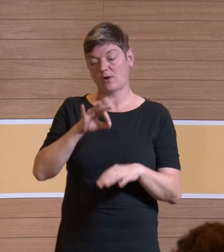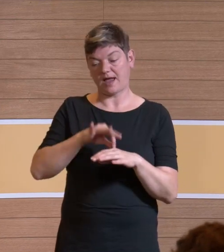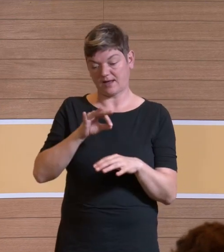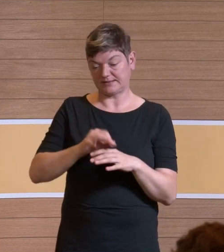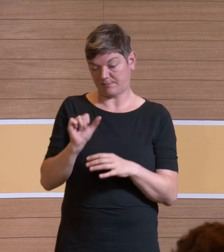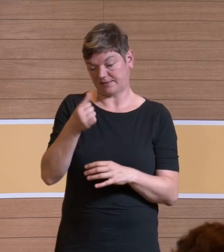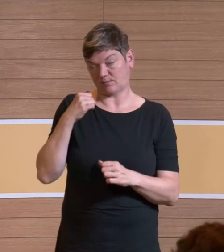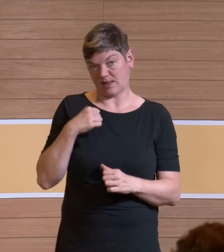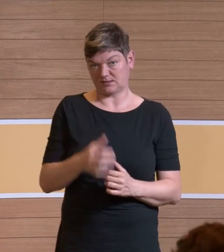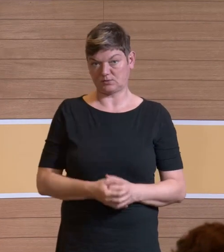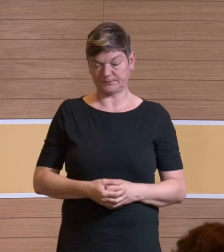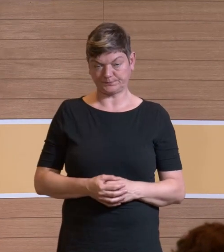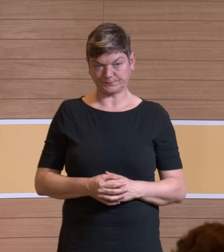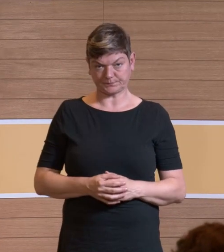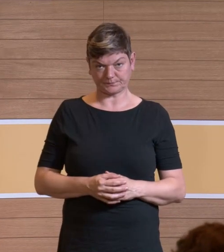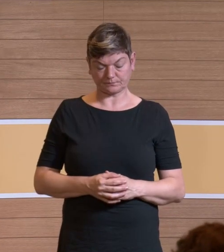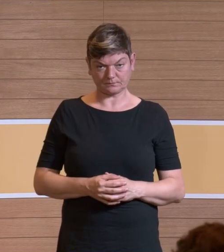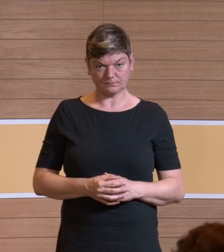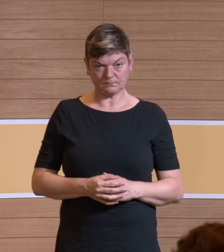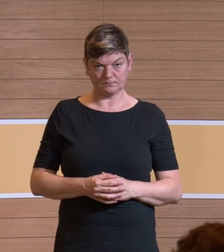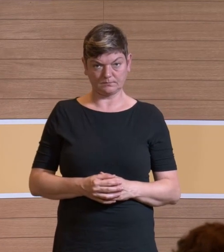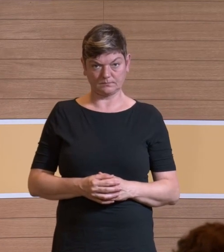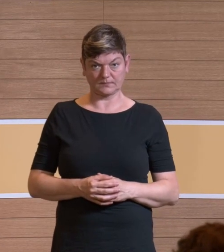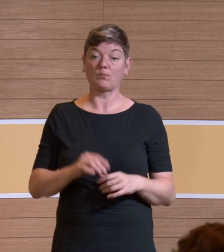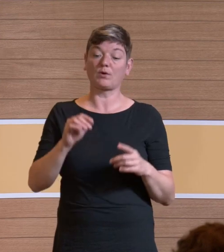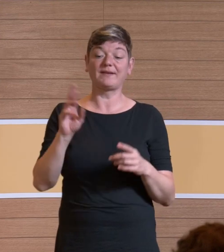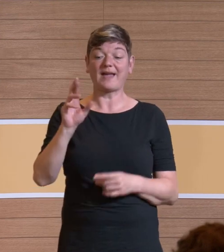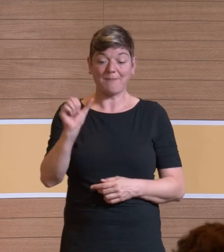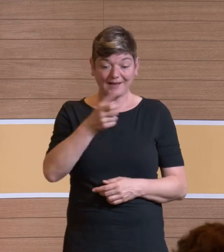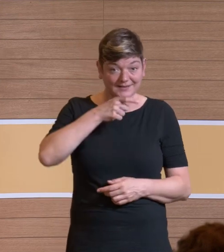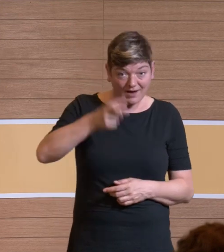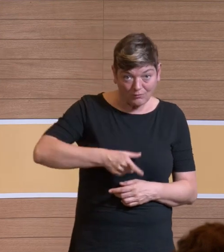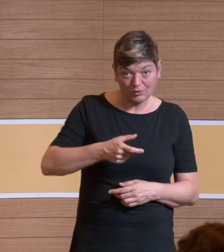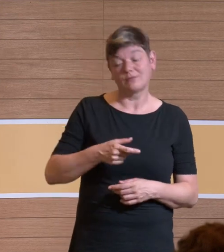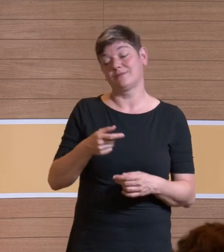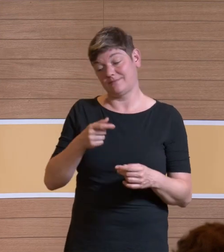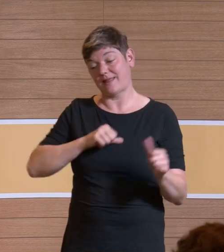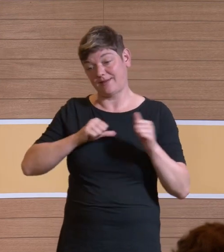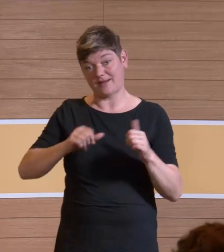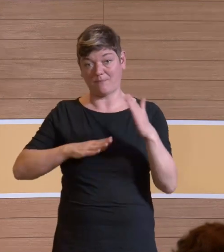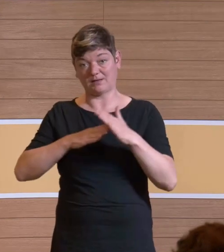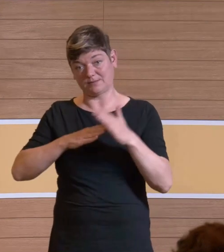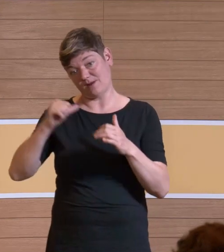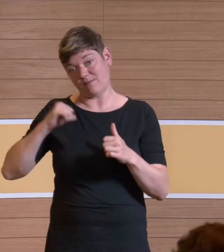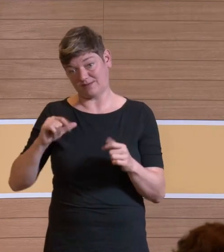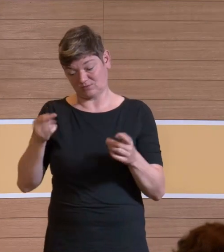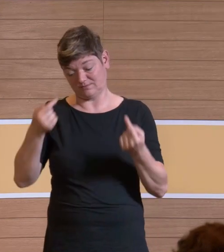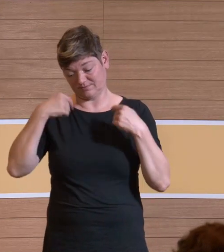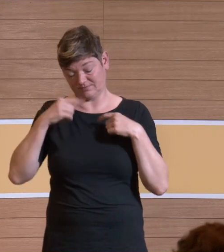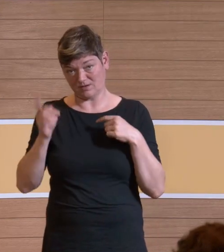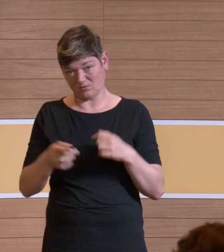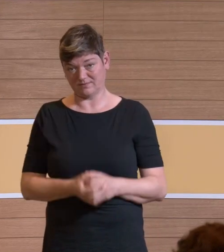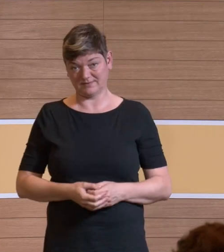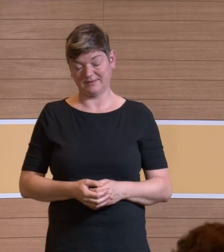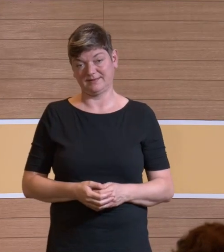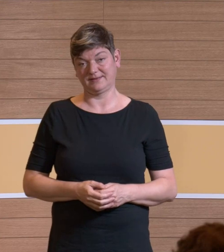Der höchstwertigste und verantwortungsvollste in dem Raum kriegt die maximale Belastung ab, die man sich denken kann. Das